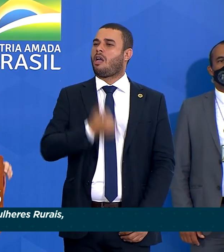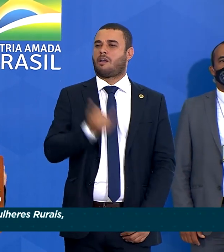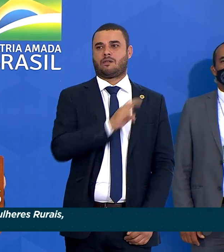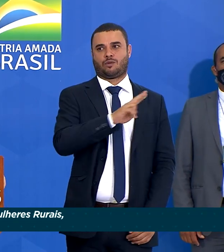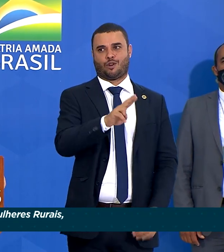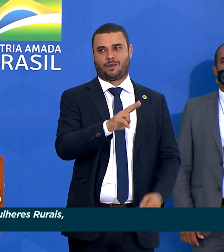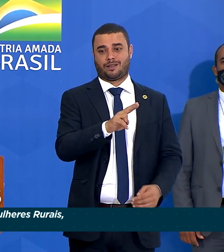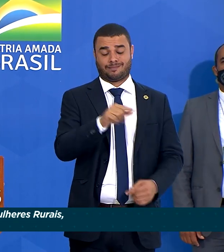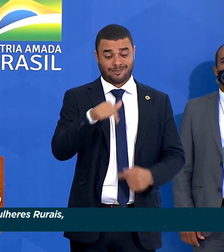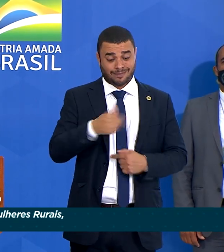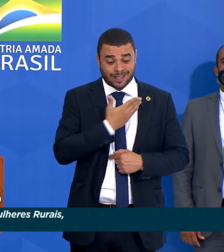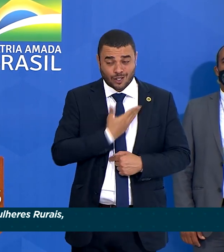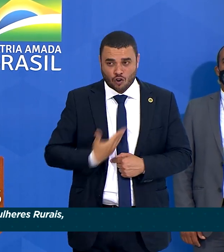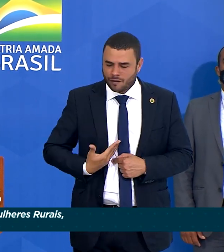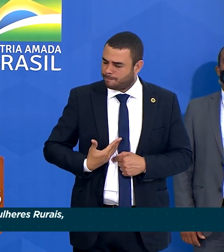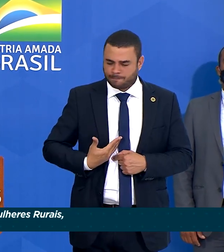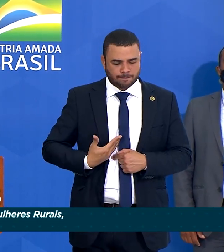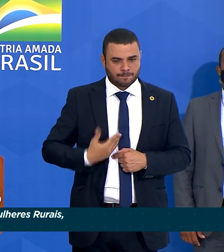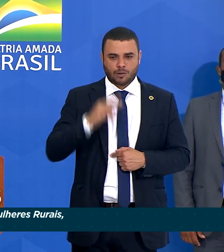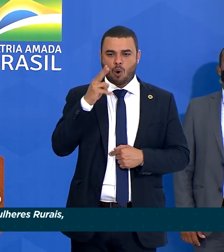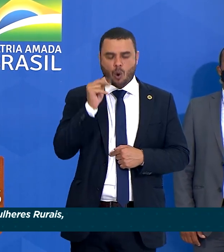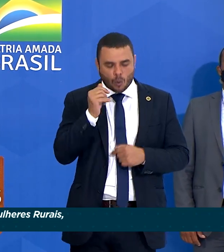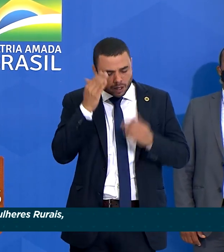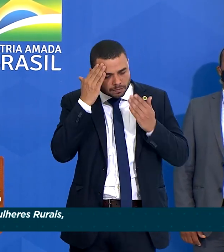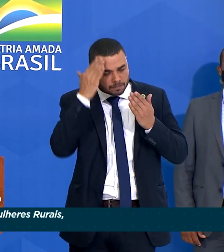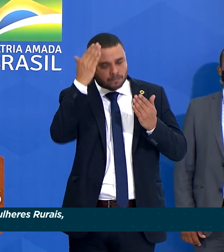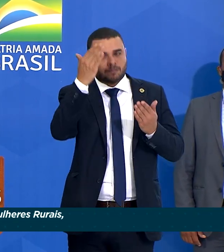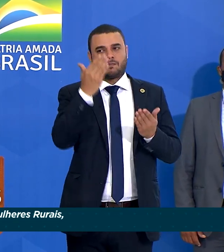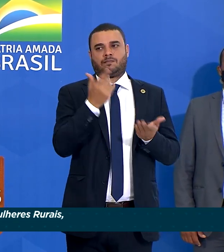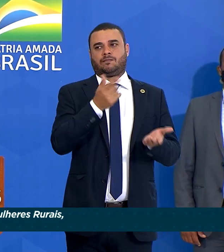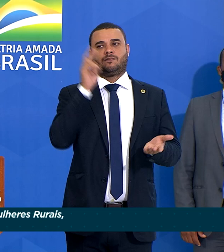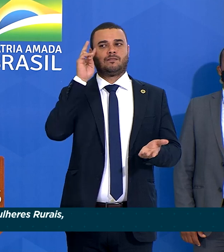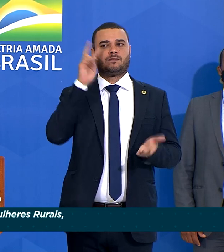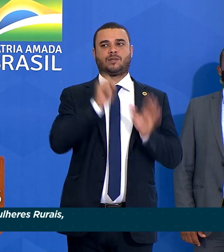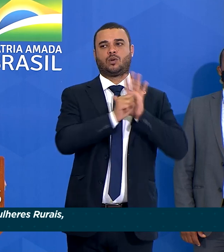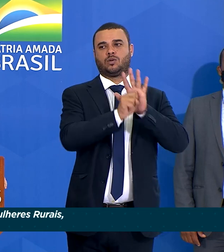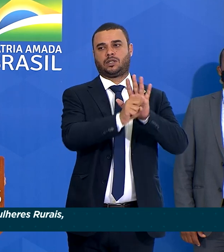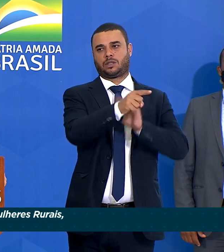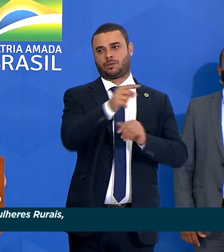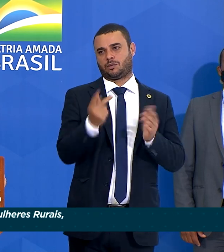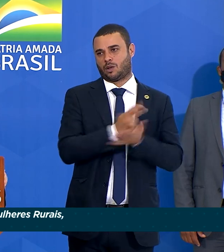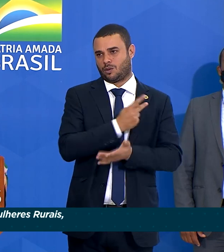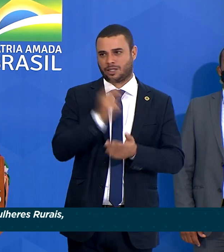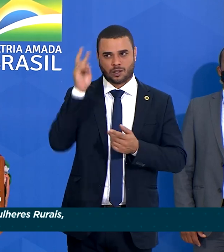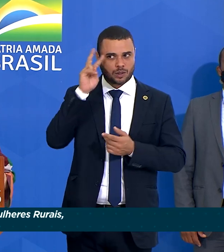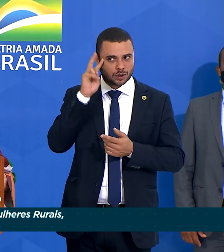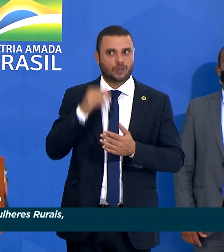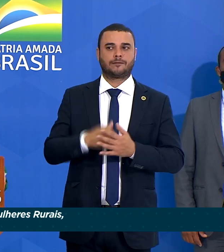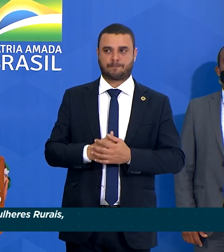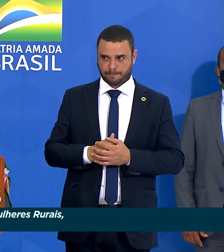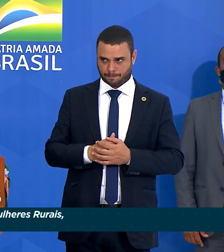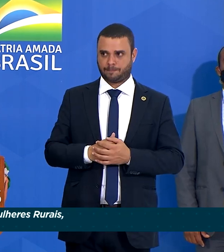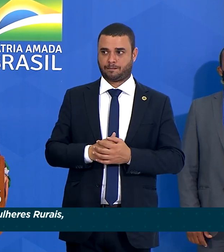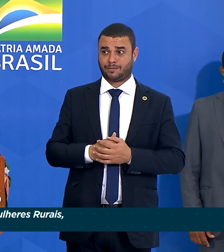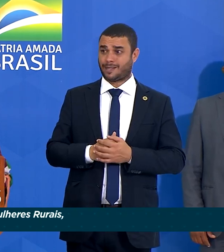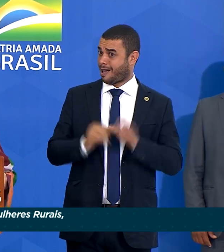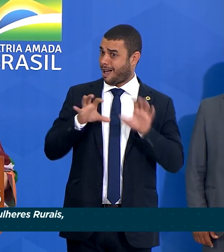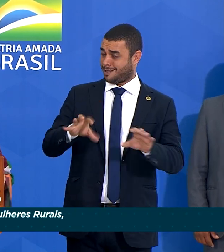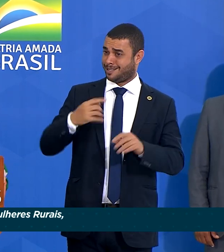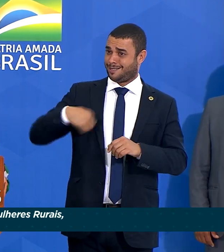Esse honrou a memória de Margarida. E é assim que nós vamos trabalhar.